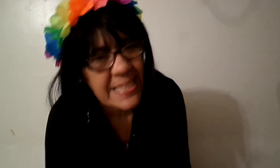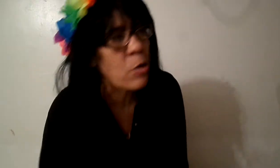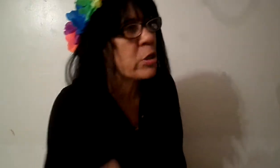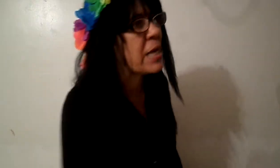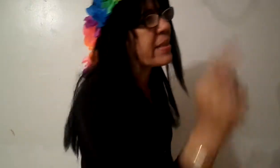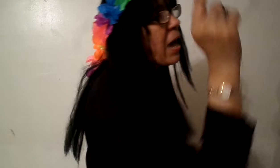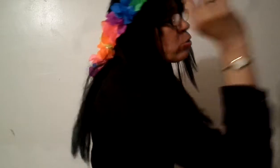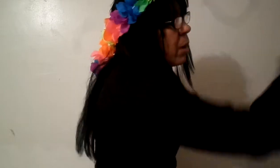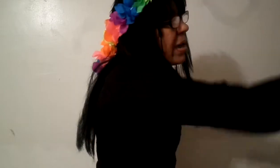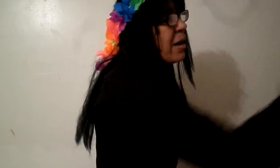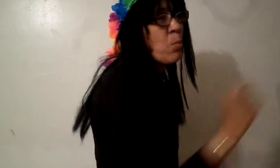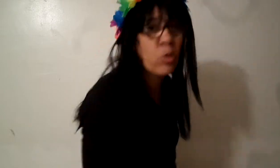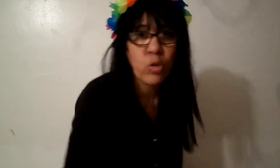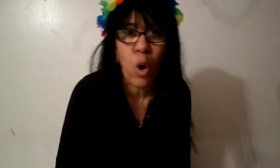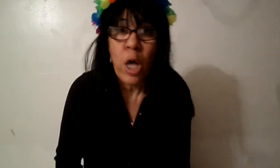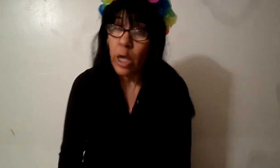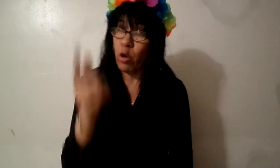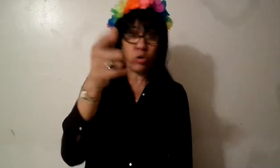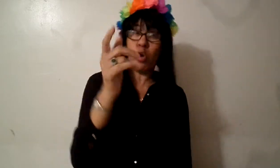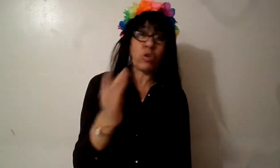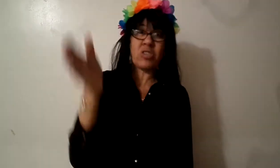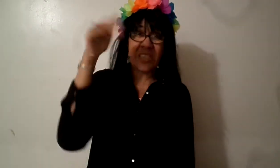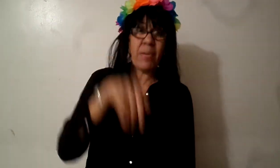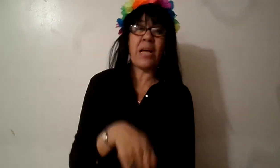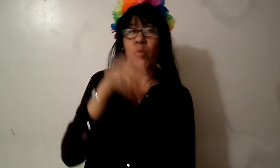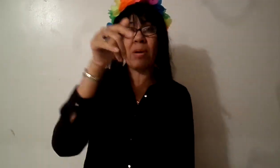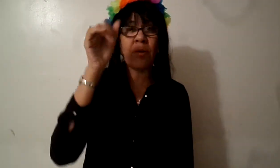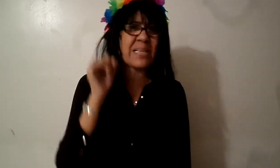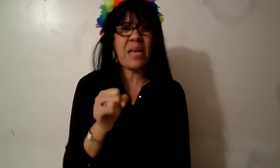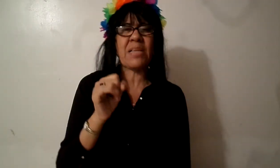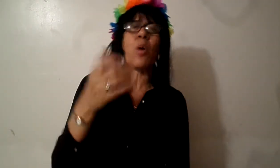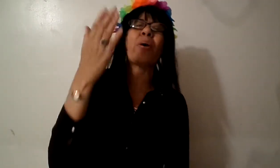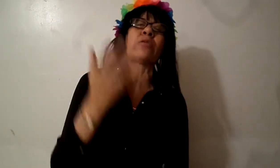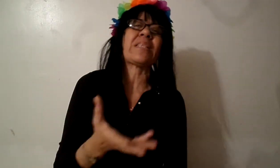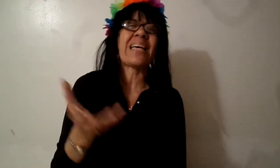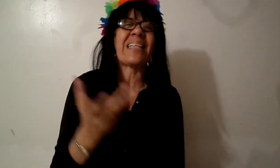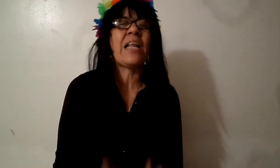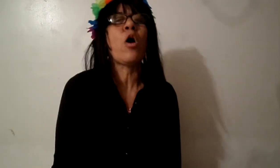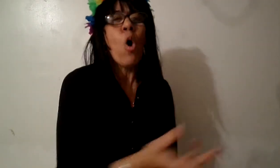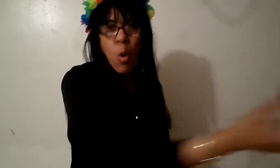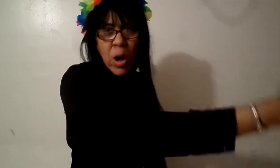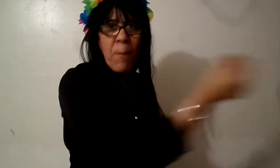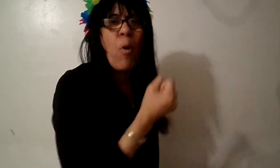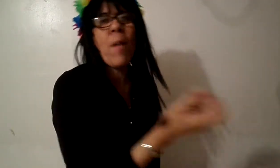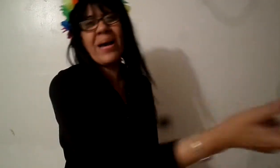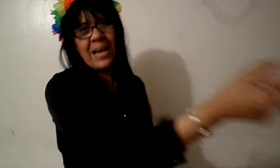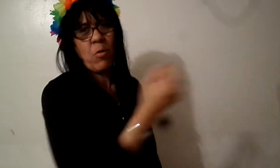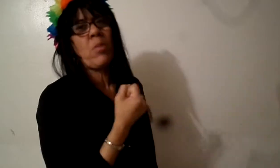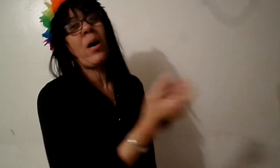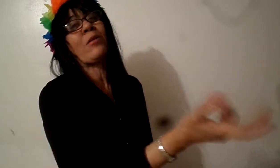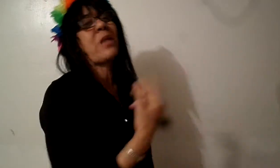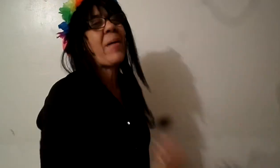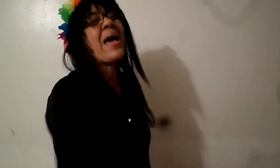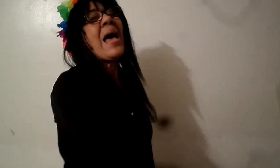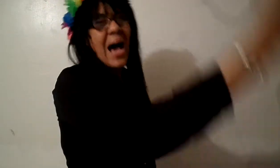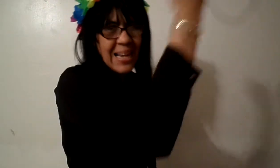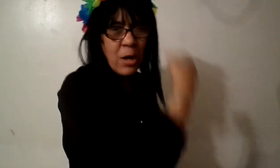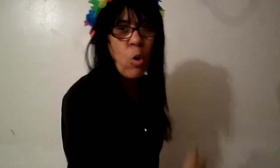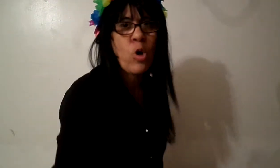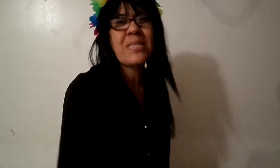y lo tiraste otra vez al mundo y contigo no se sabe la nueva nueva de salvación pero tienen que darle un empuje para que vuelva otra vez a las cosas